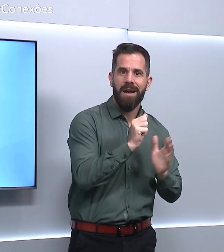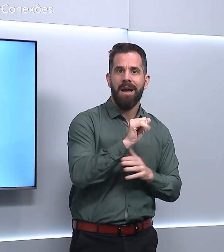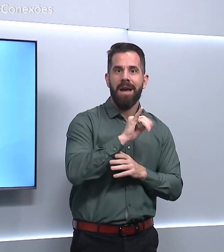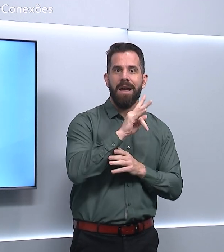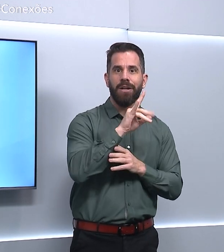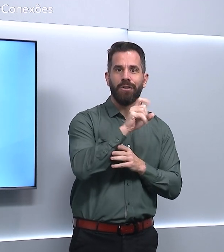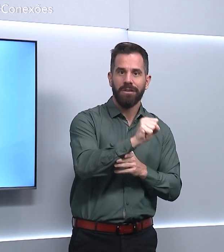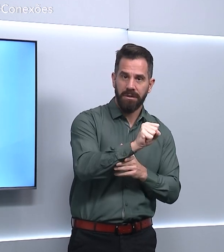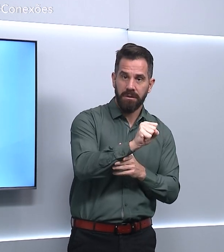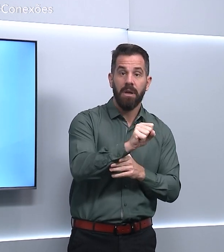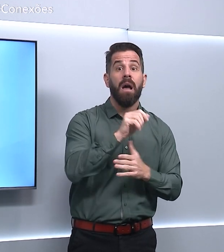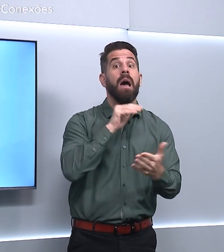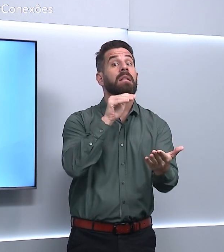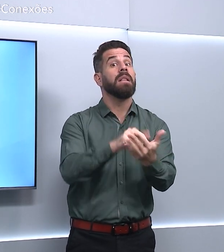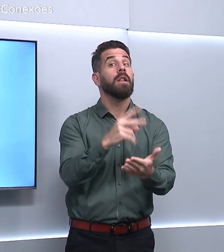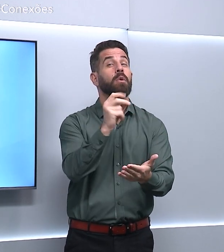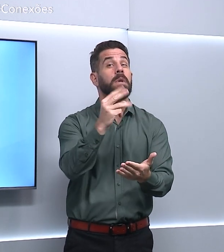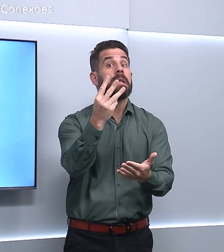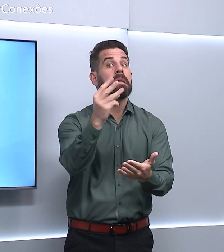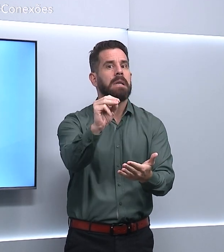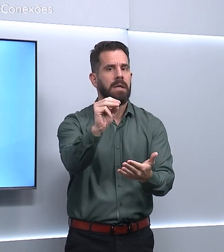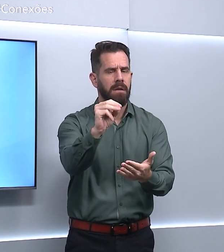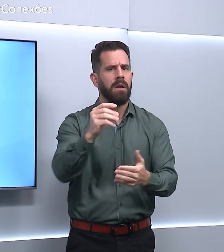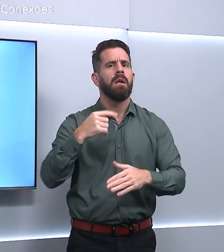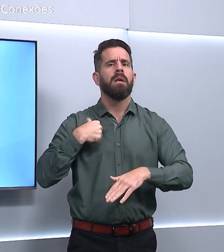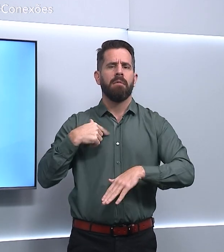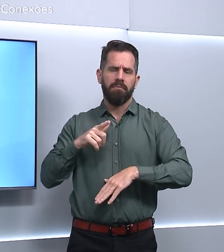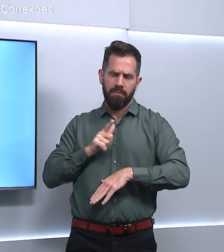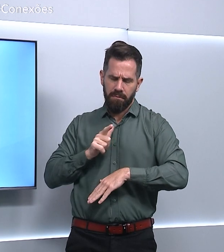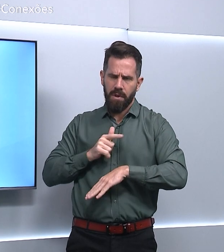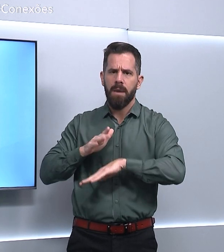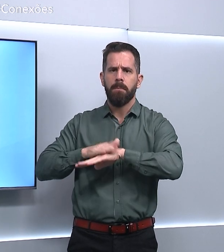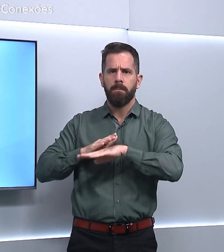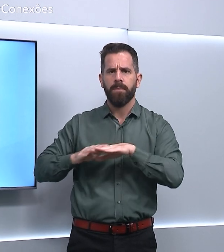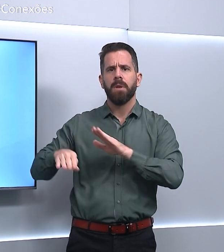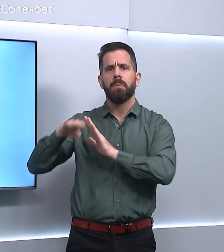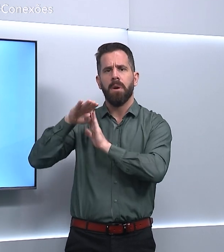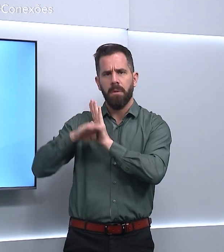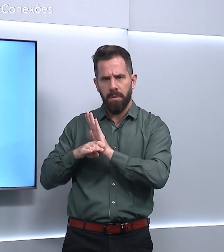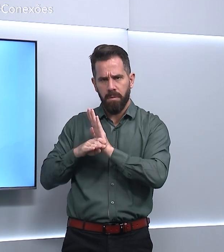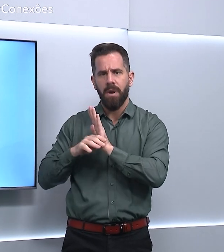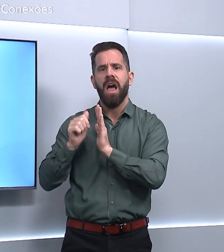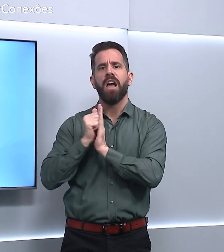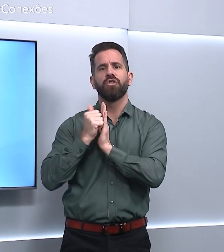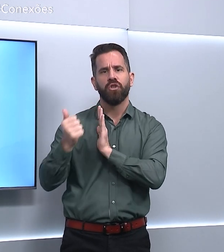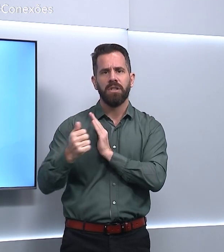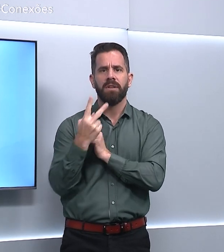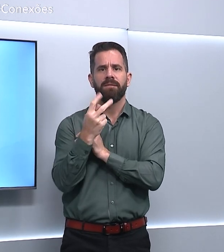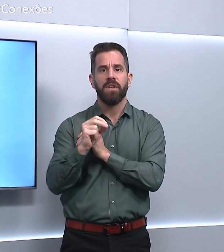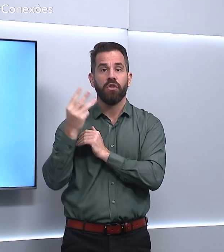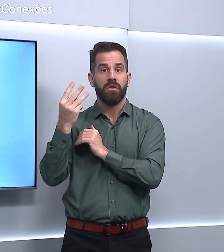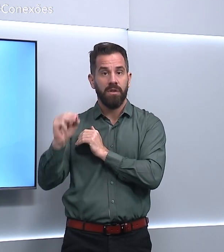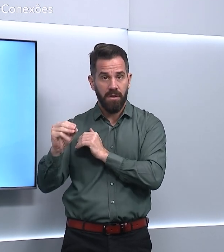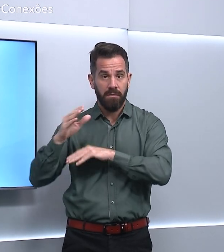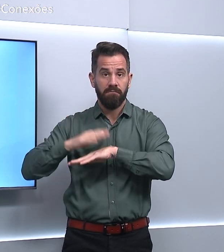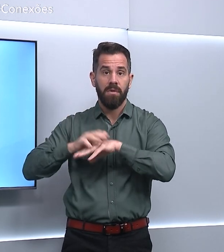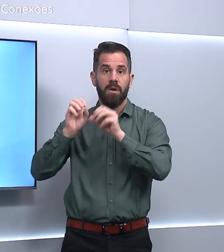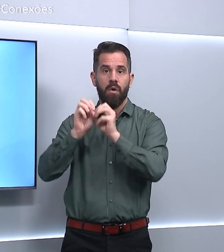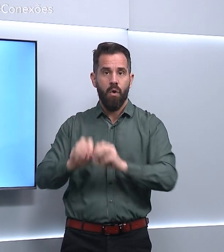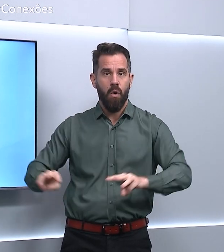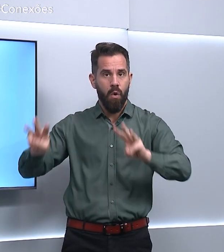de 2030. Essa meta faz parte da Agenda 2030 para o Desenvolvimento Sustentável da ONU.